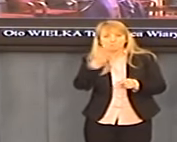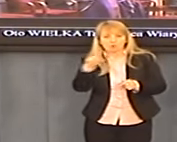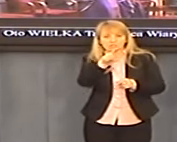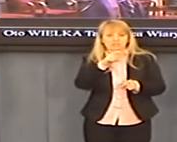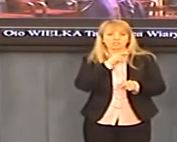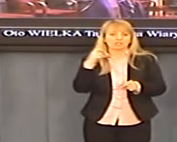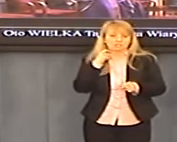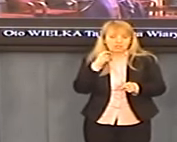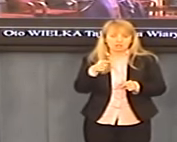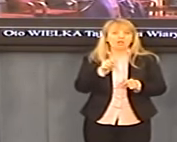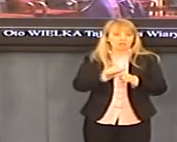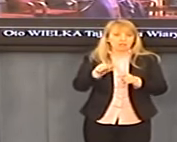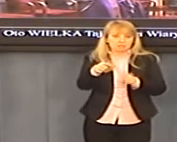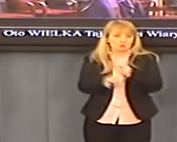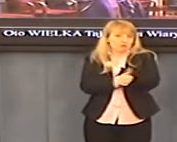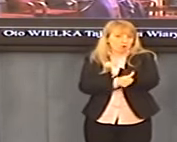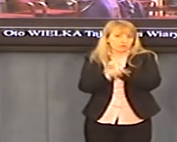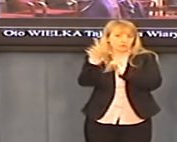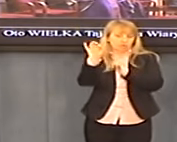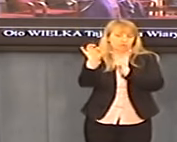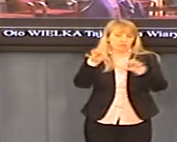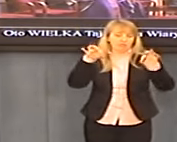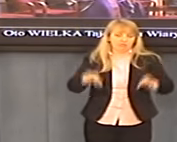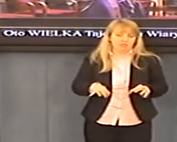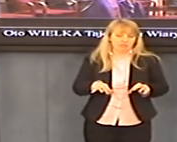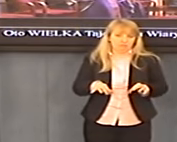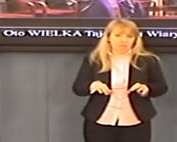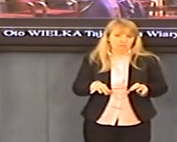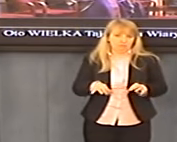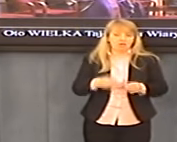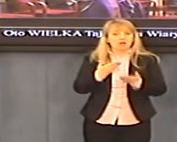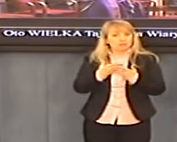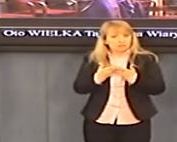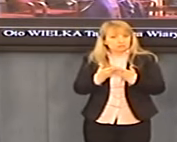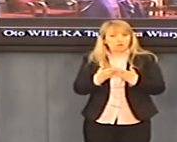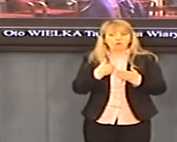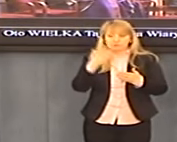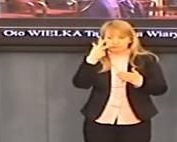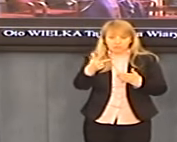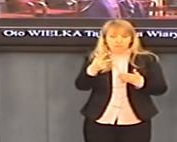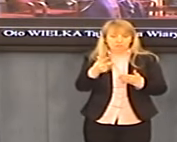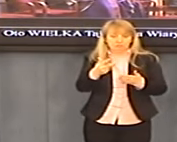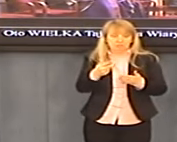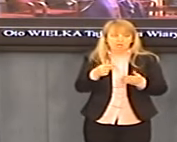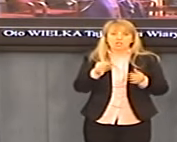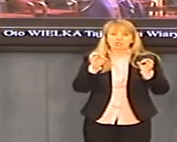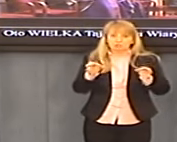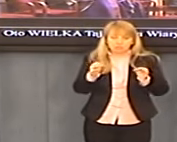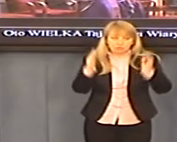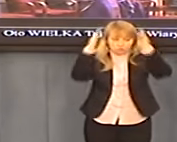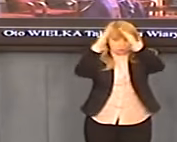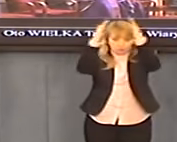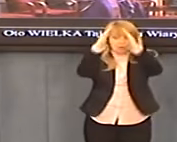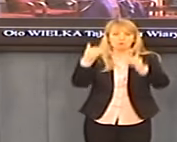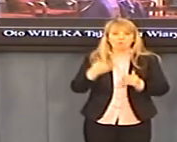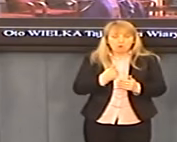księdza ówczesnego, dzisiaj papieża, jest faktem, tak jak ogromnej większości